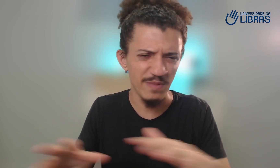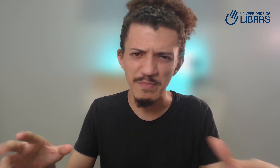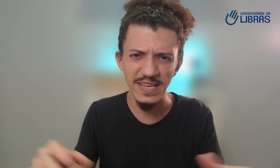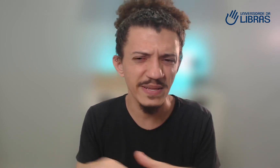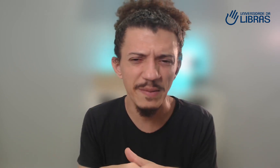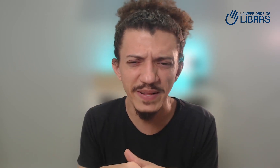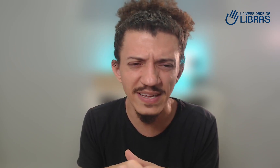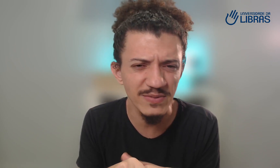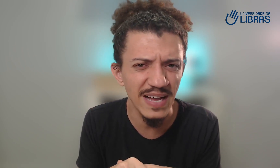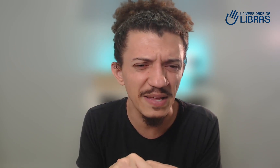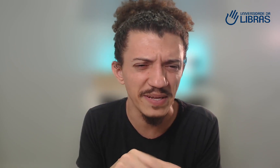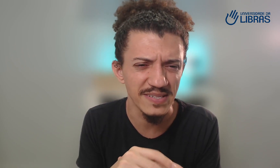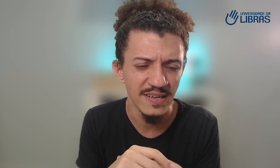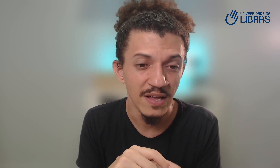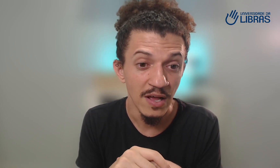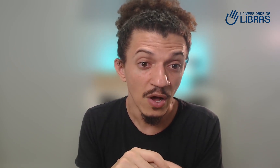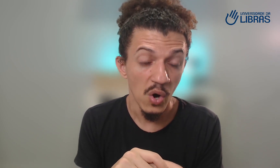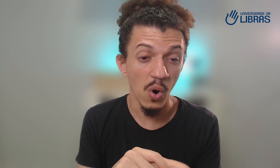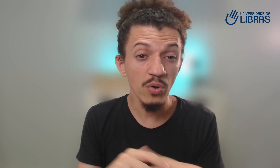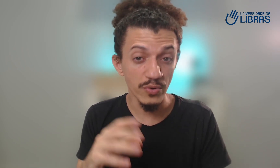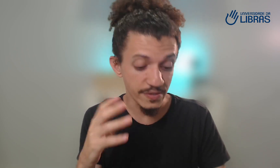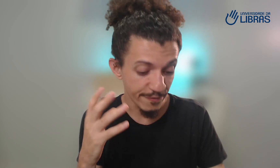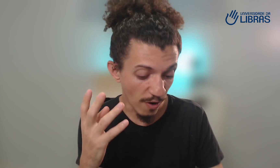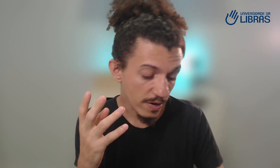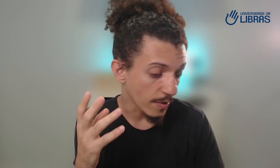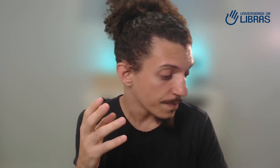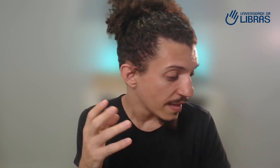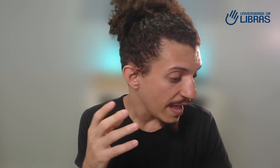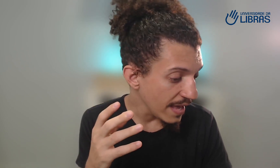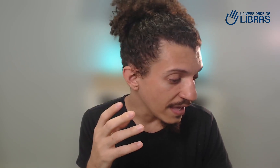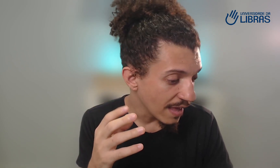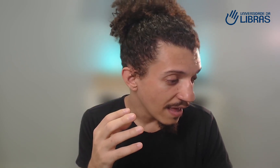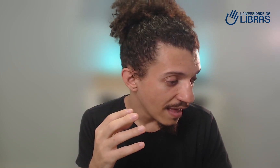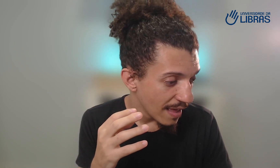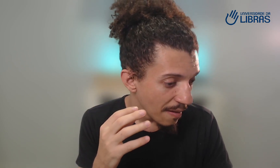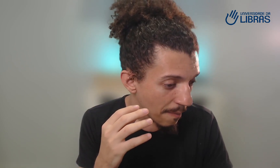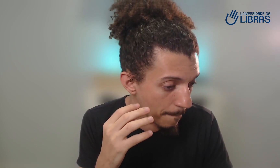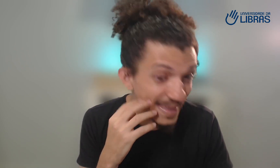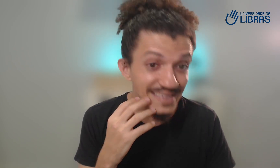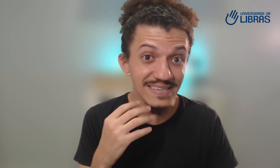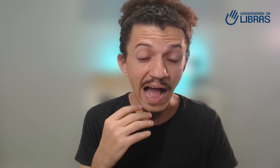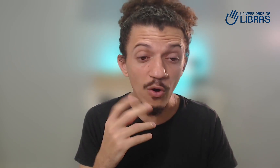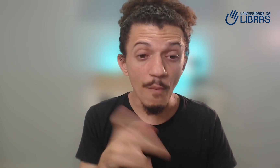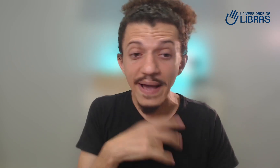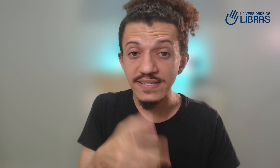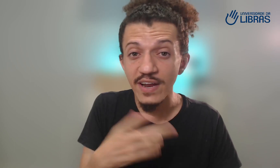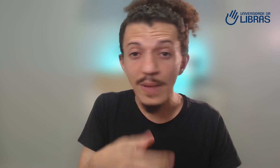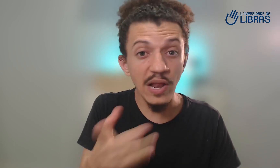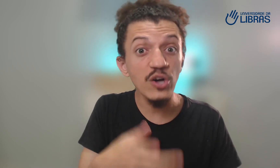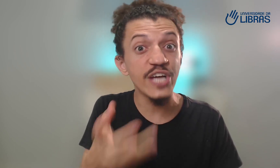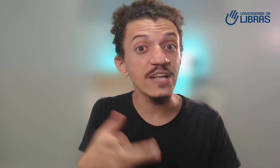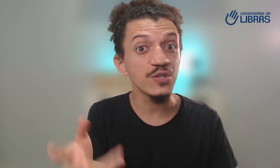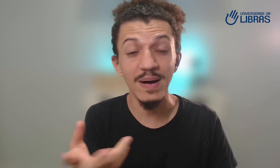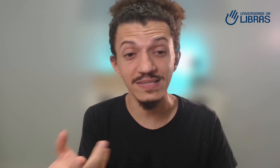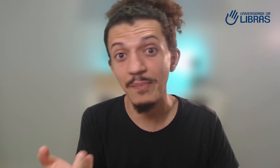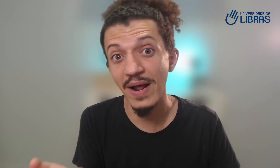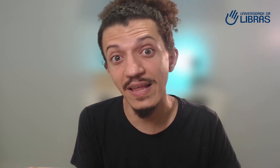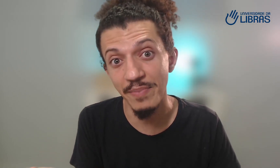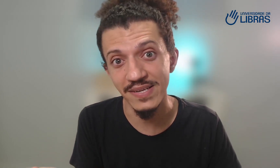uma péssima interpretação da Libras. Outros se focam em pensar como é que seria o melhor jeito de passar para a Libras.